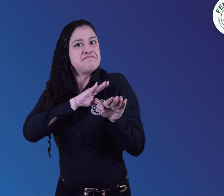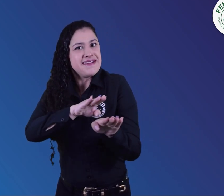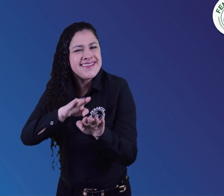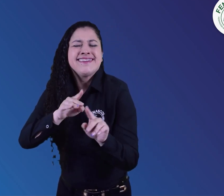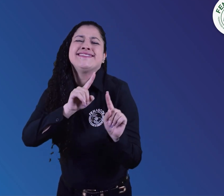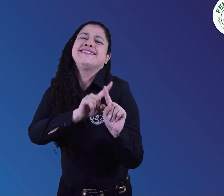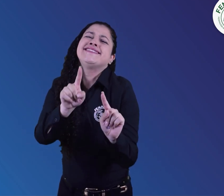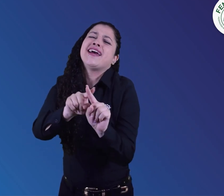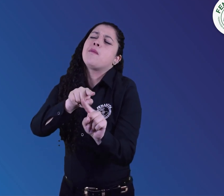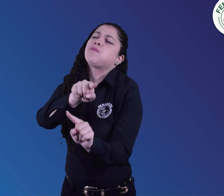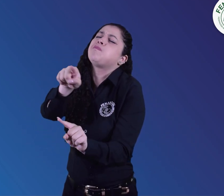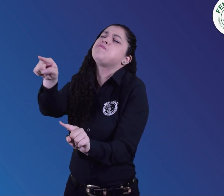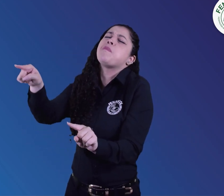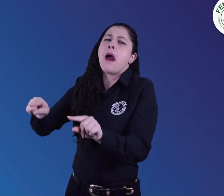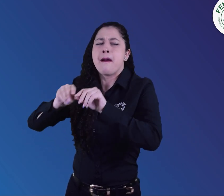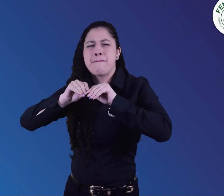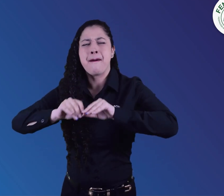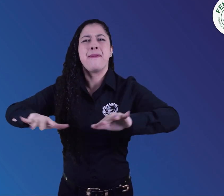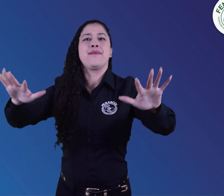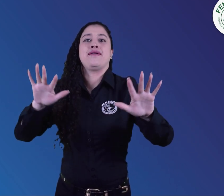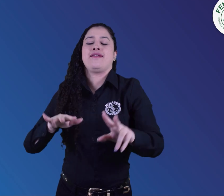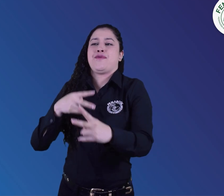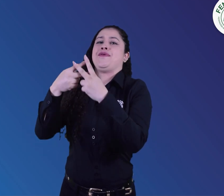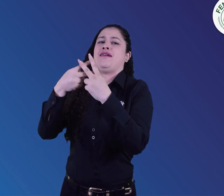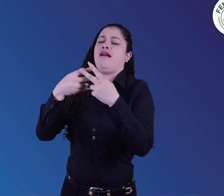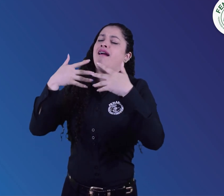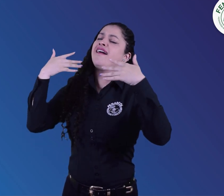Les agradecemos de nuevo a cada uno de ustedes.